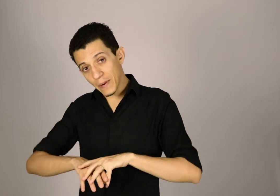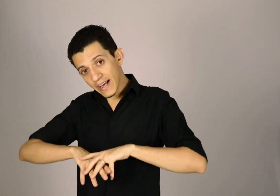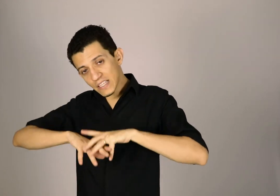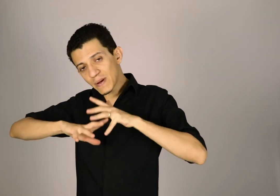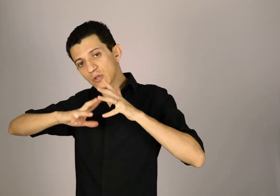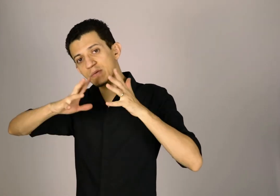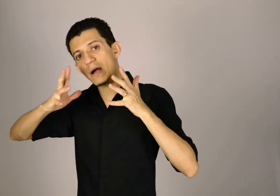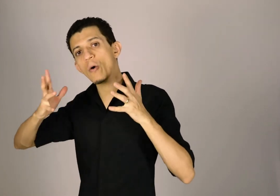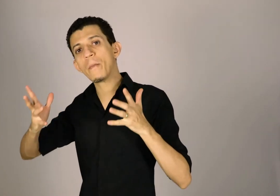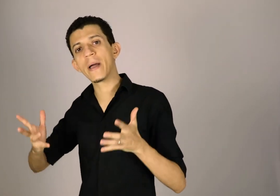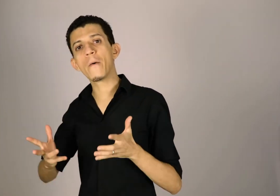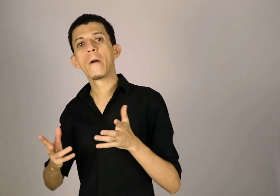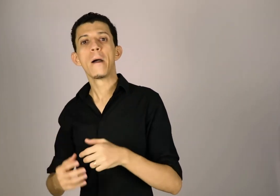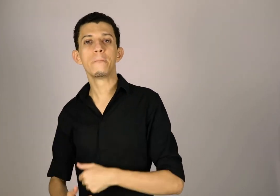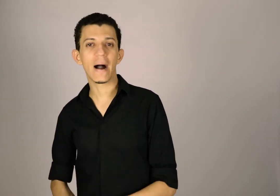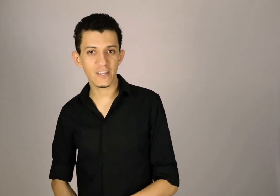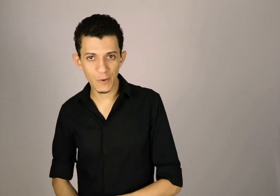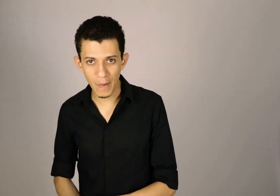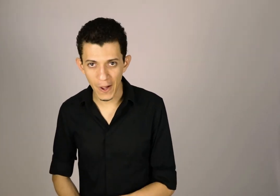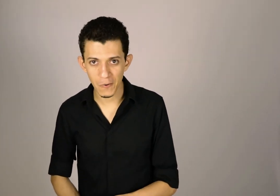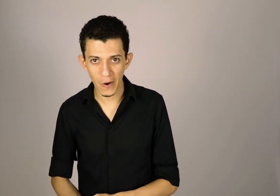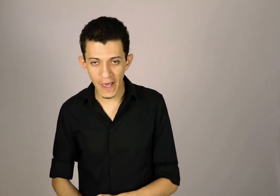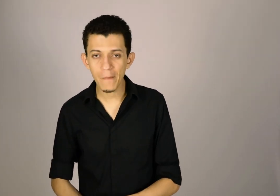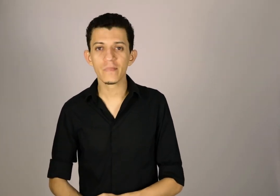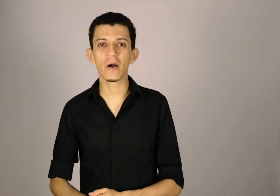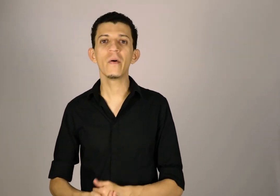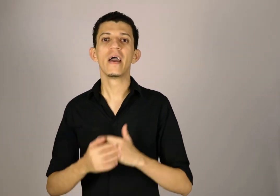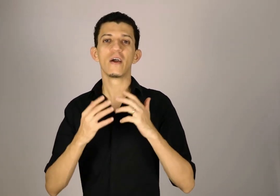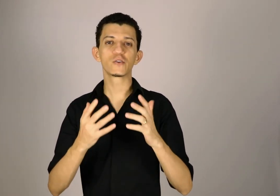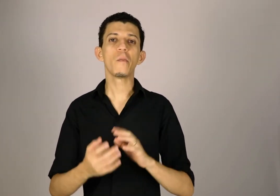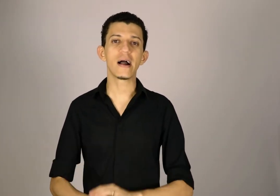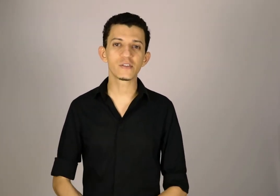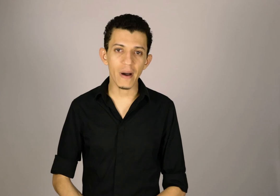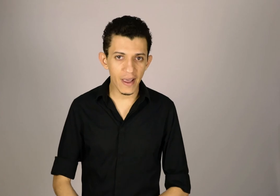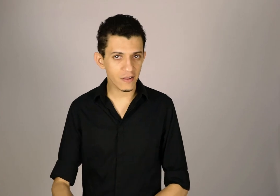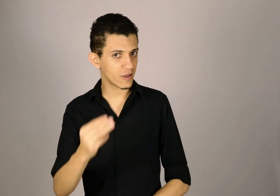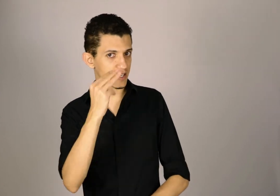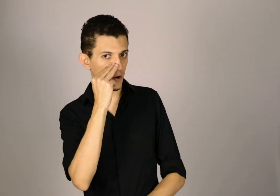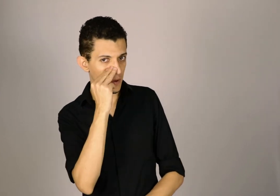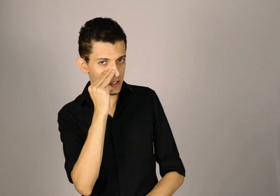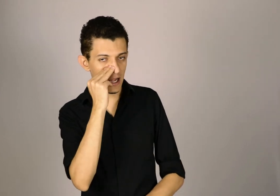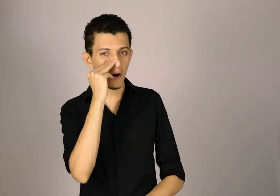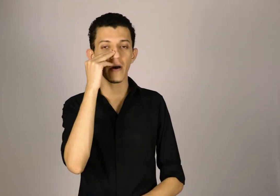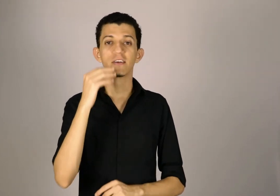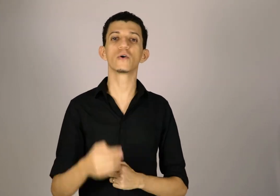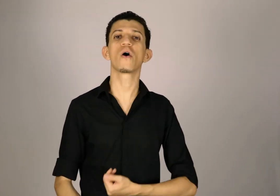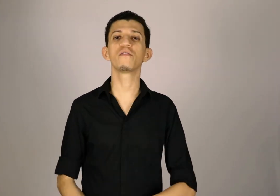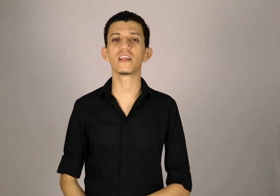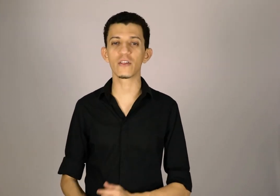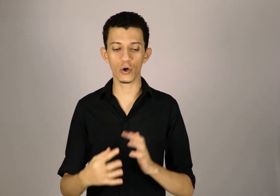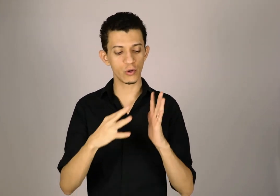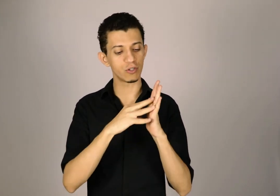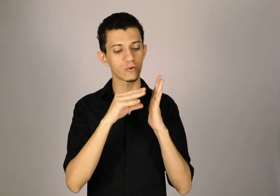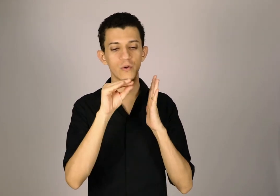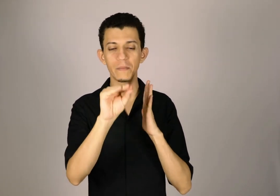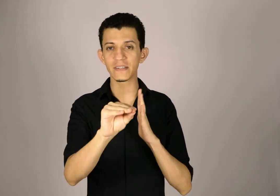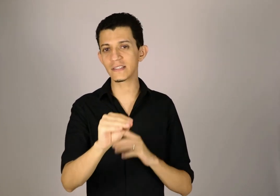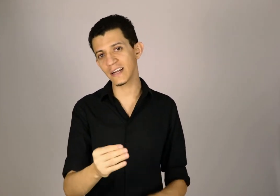aquelas pessoas que me acompanham mais de perto. Ok? Então, eu sou o Matisson Barreto, esse aqui é o meu sinal. Sou cofundador do Instituto Libras Escrita.